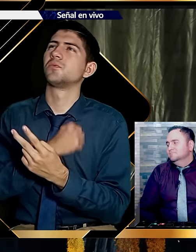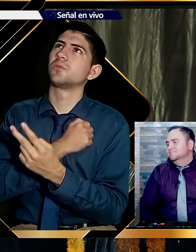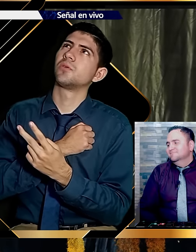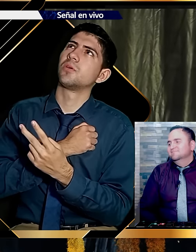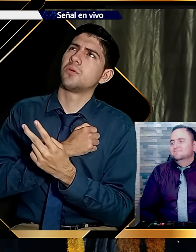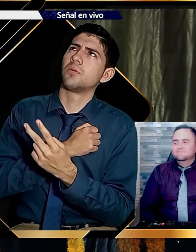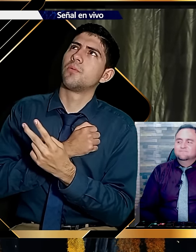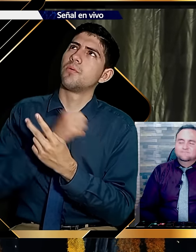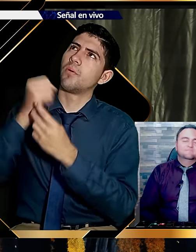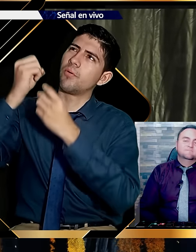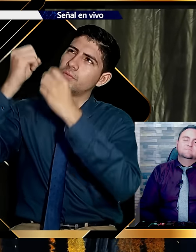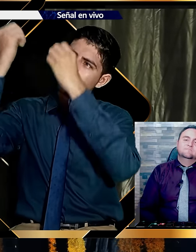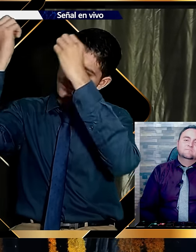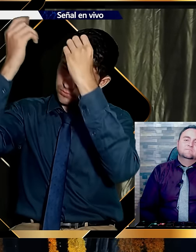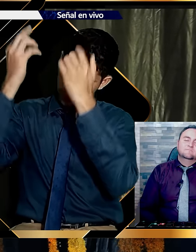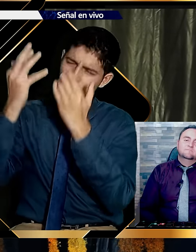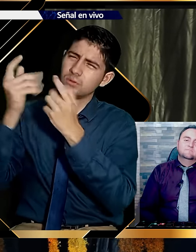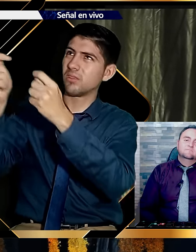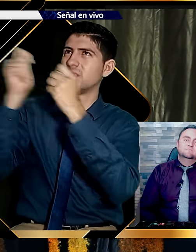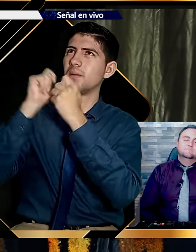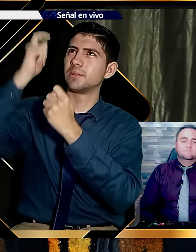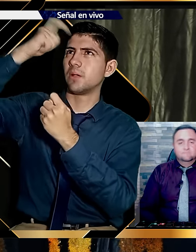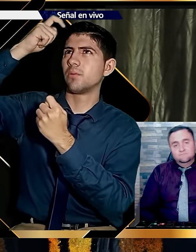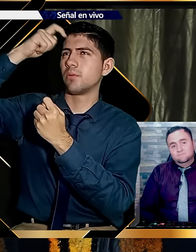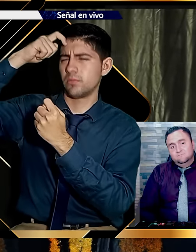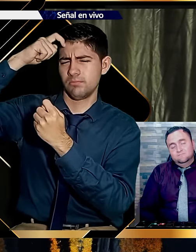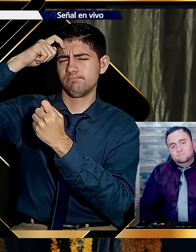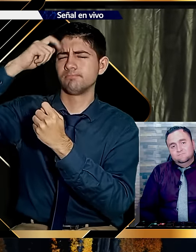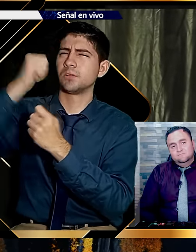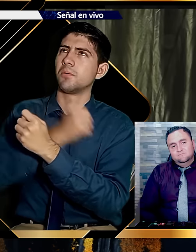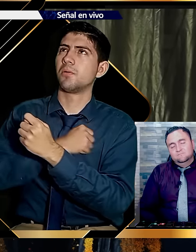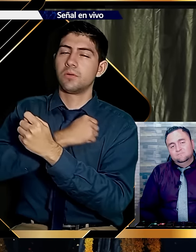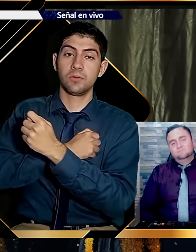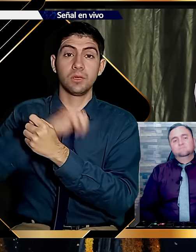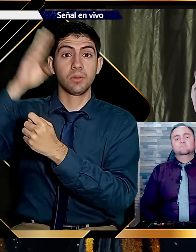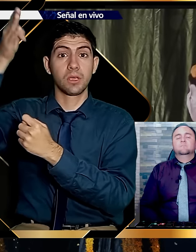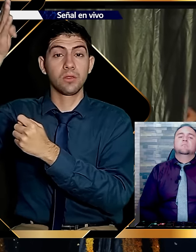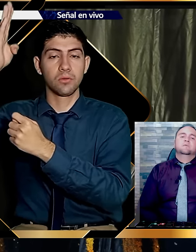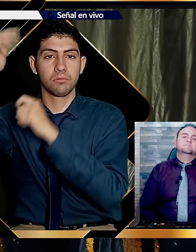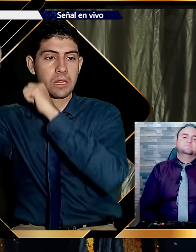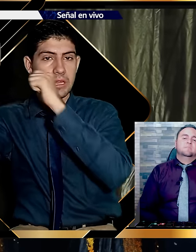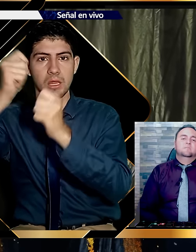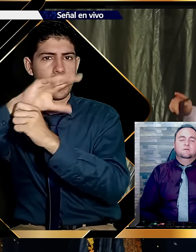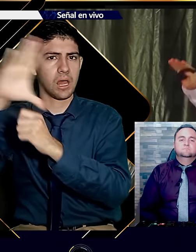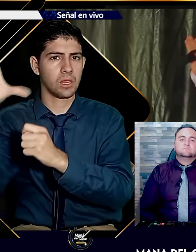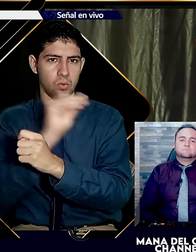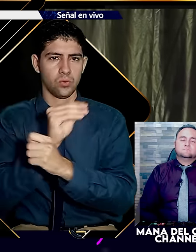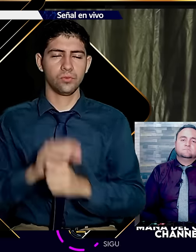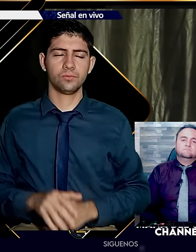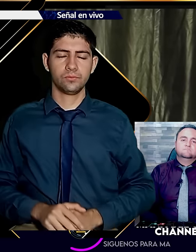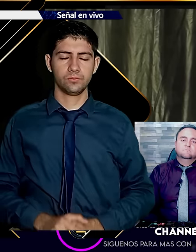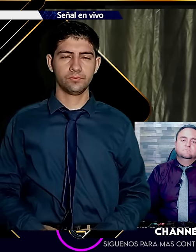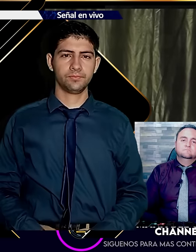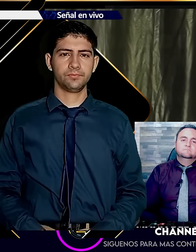Si alguno de vosotros. Tiene falta de sabiduría. Pídala a Dios. El cual da a todos.